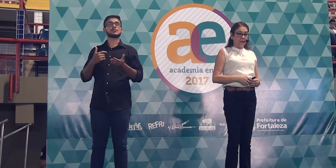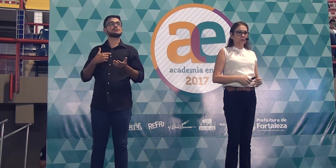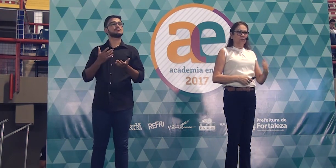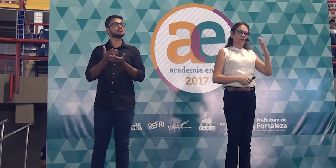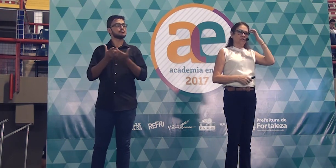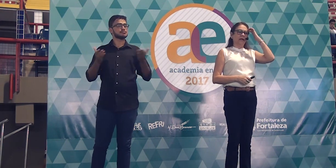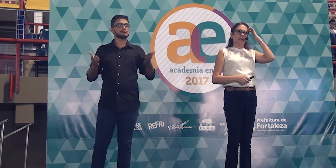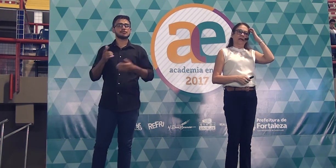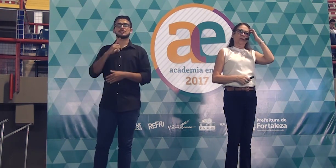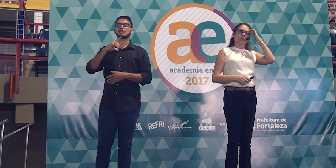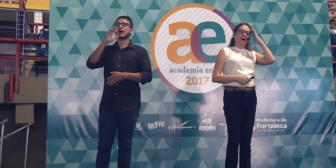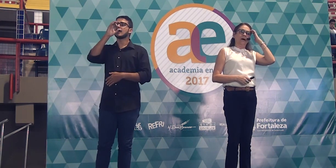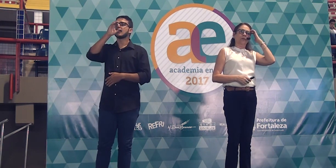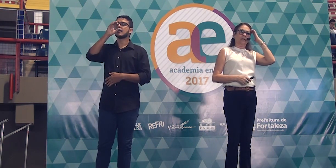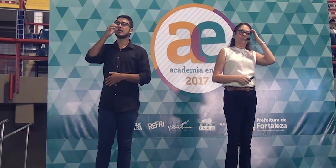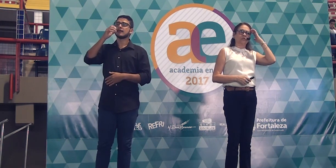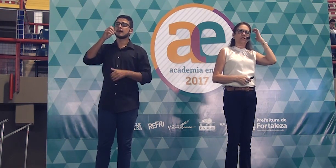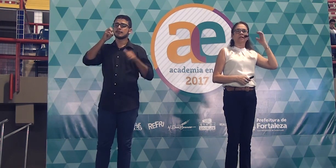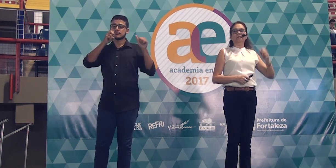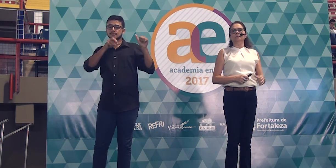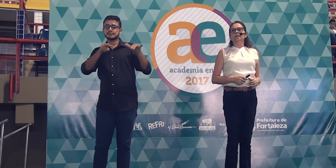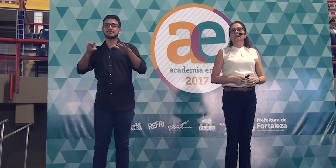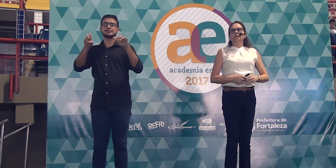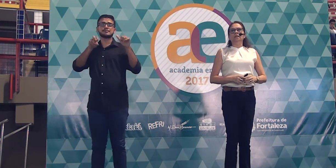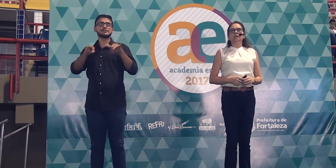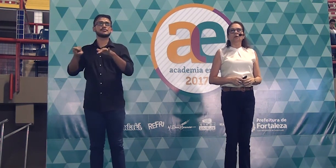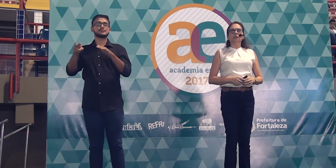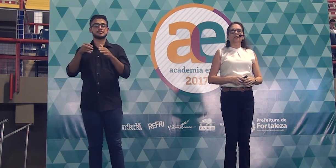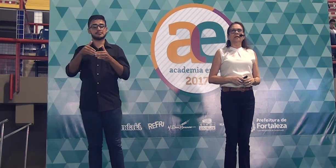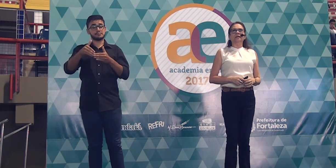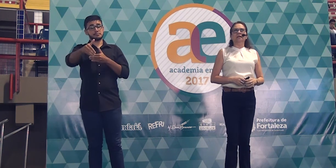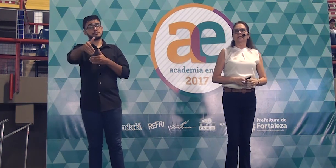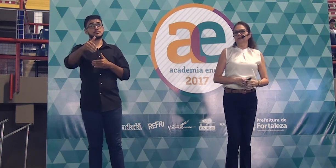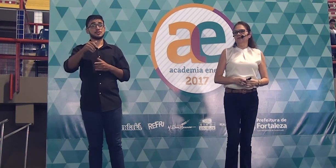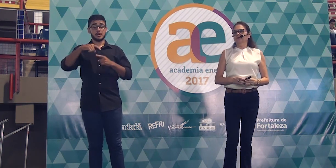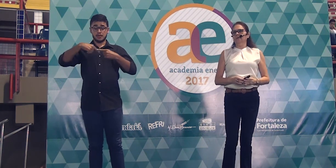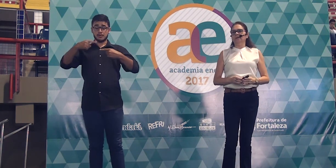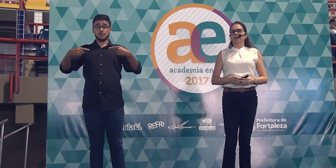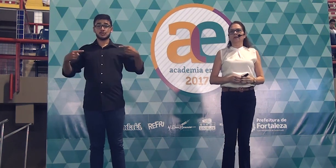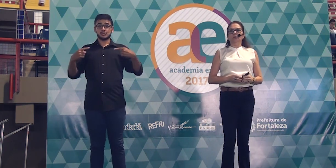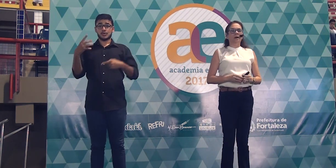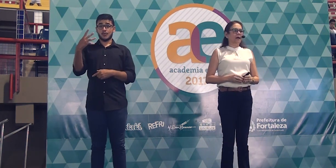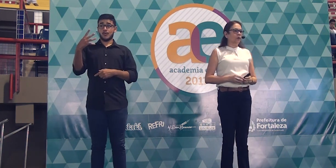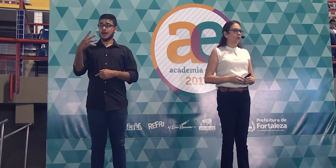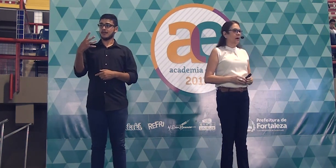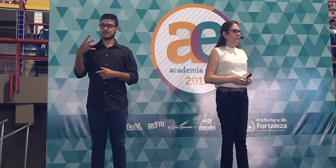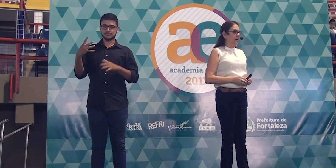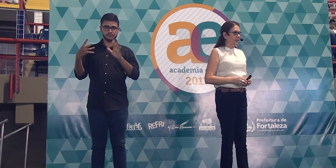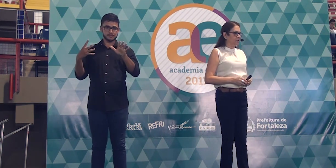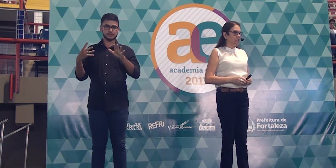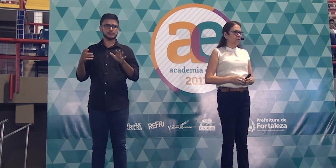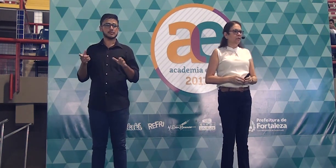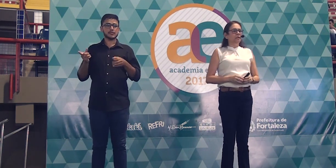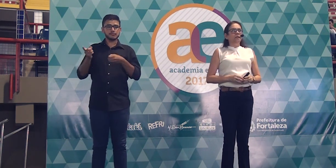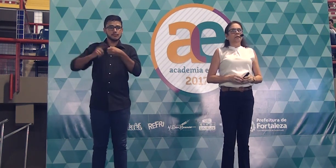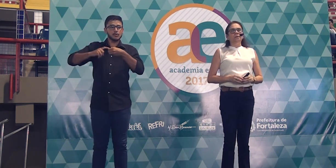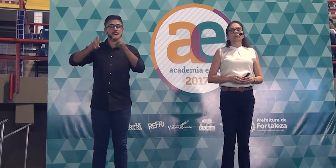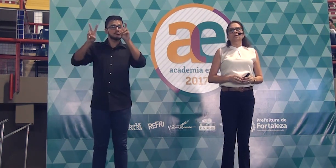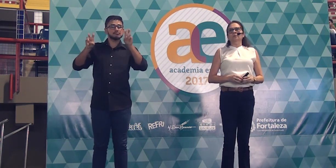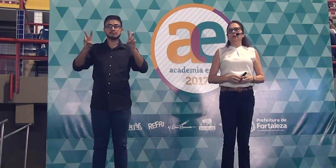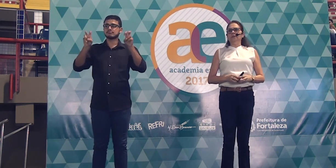o quarto, já é a quarta apostila, e com muita alegria vamos retomar com uma parte